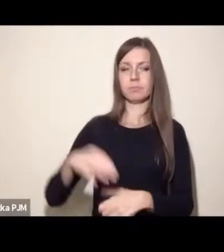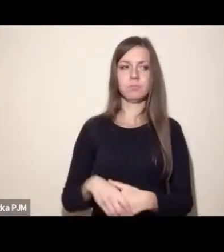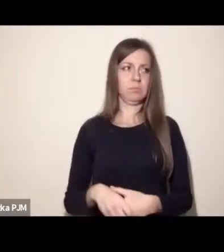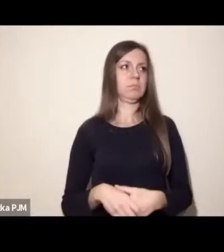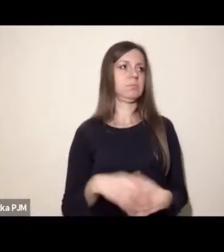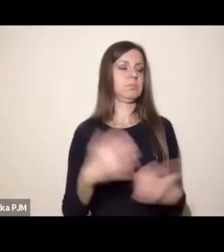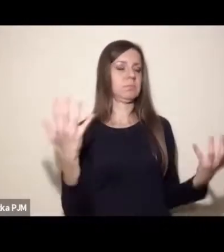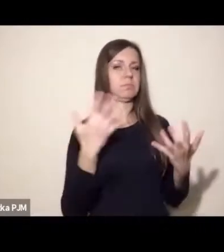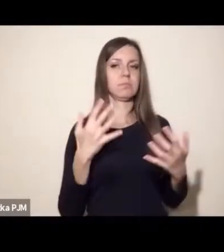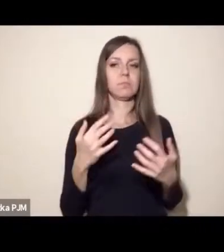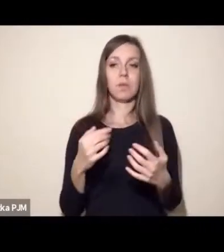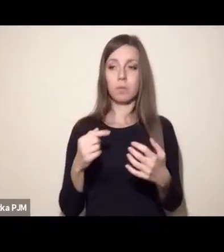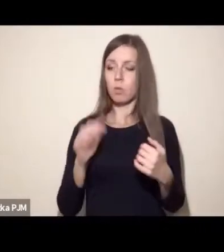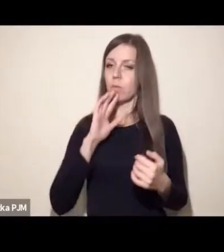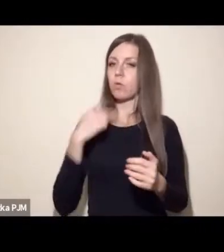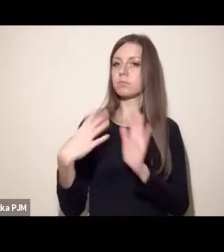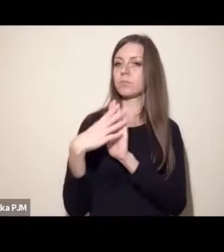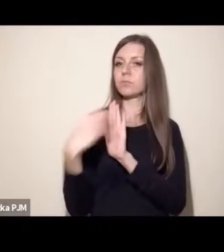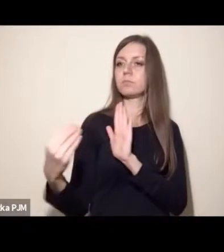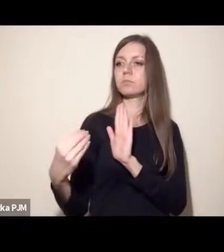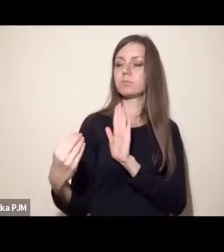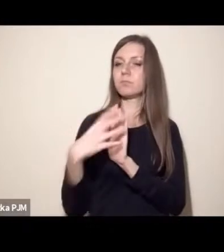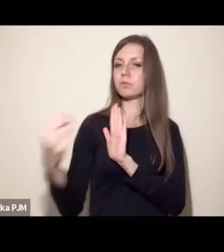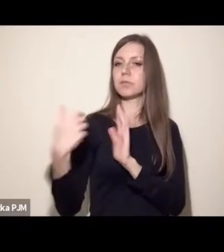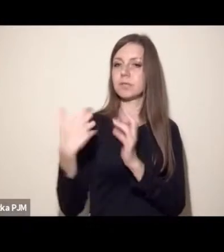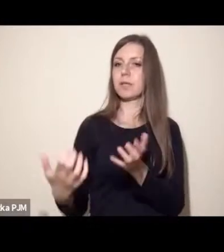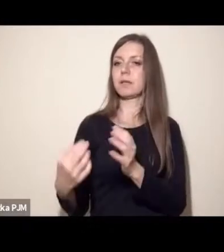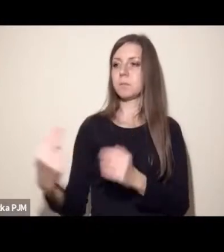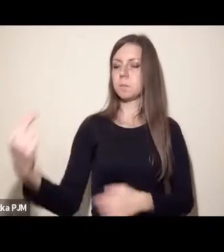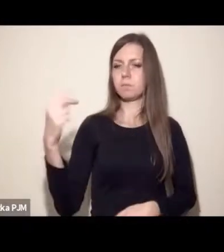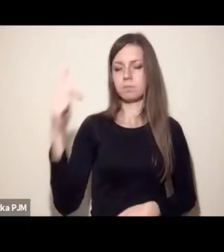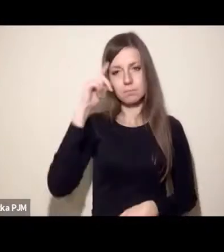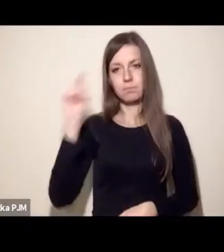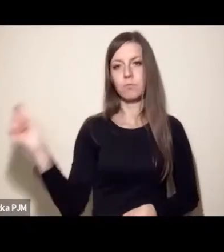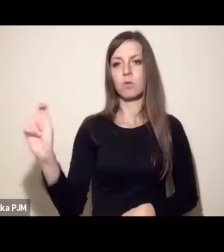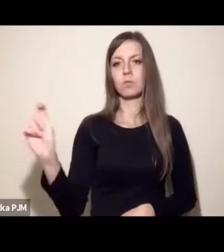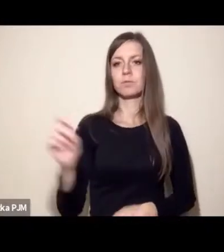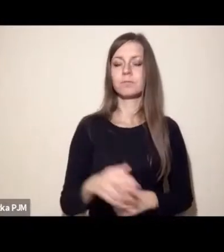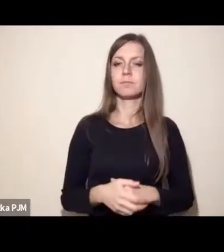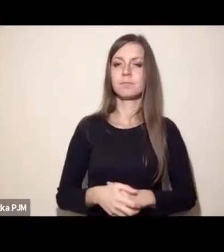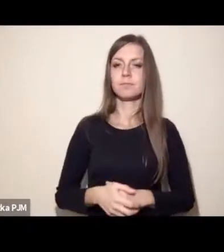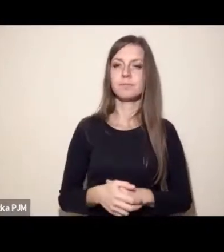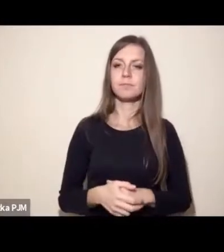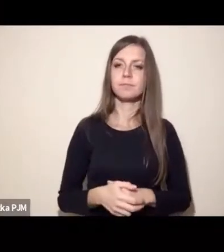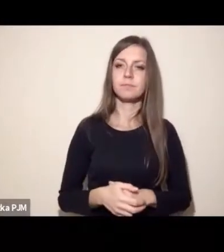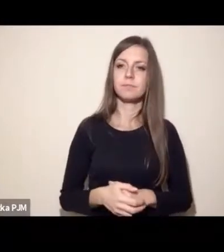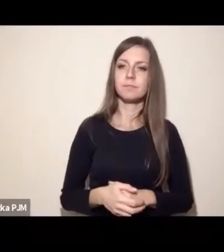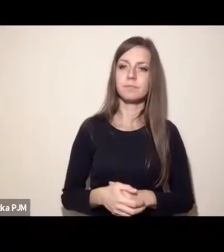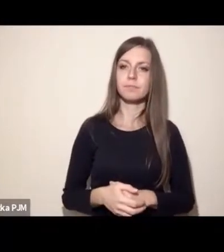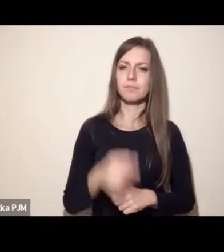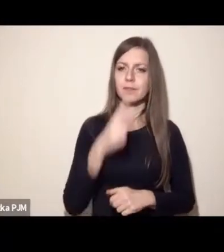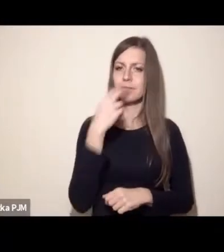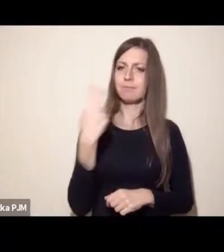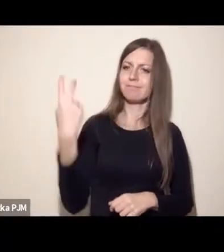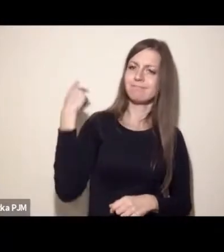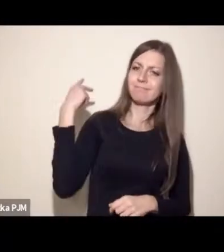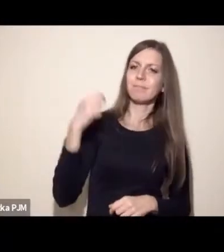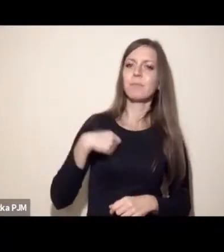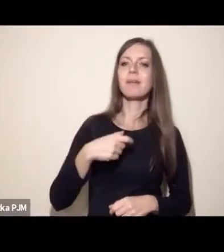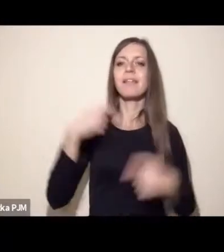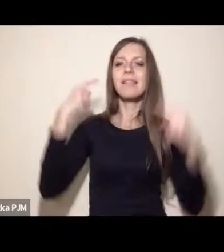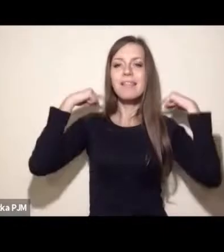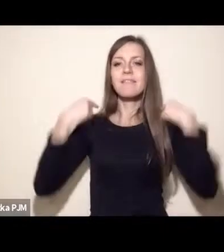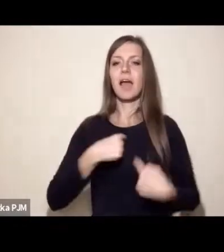do tego, żeby taki przykład zwiększać. Dlaczego? Co mam na myśli? Jakiś czas temu, zresztą za mną tutaj wisi jeszcze identyfikator,